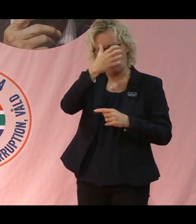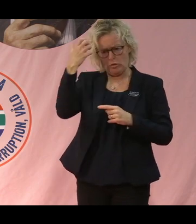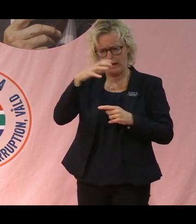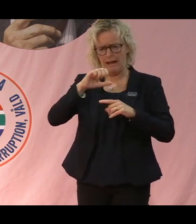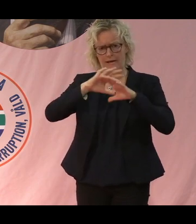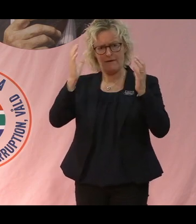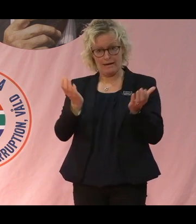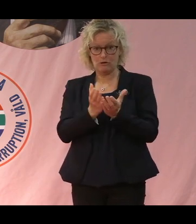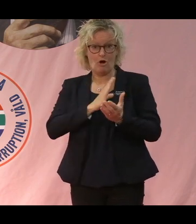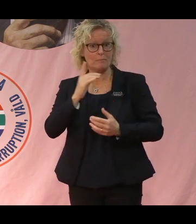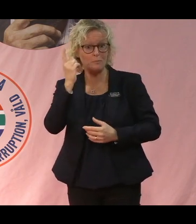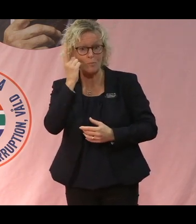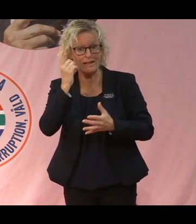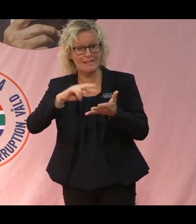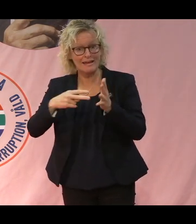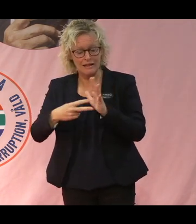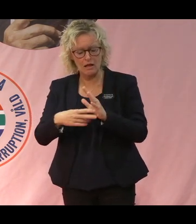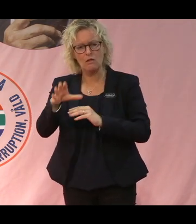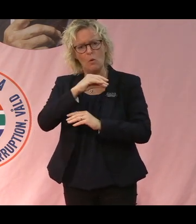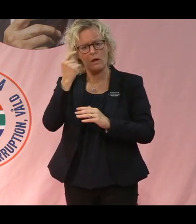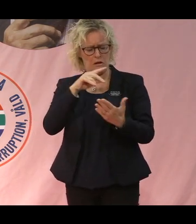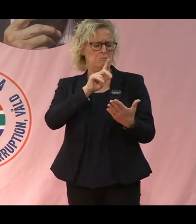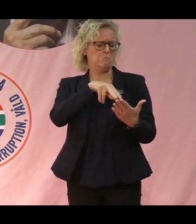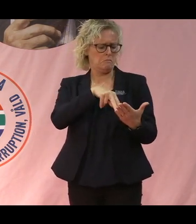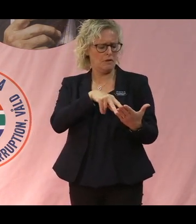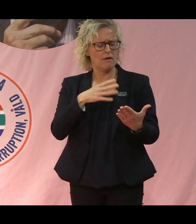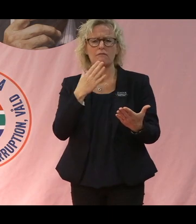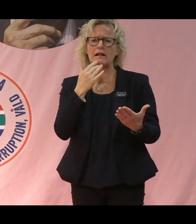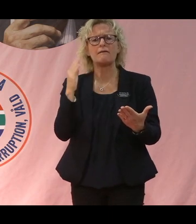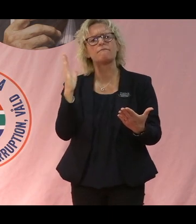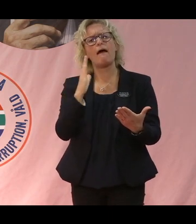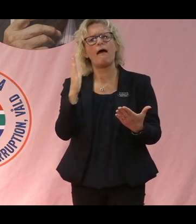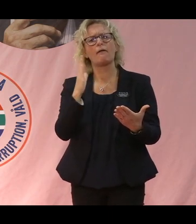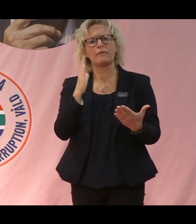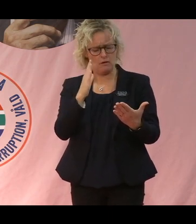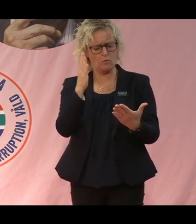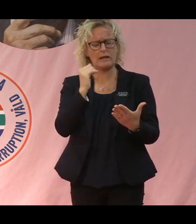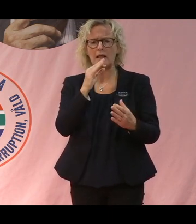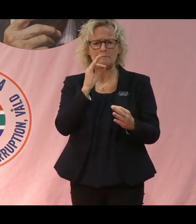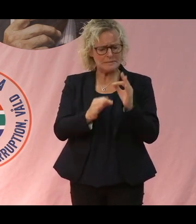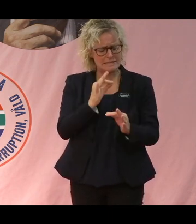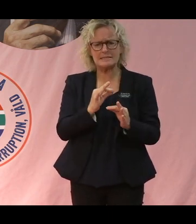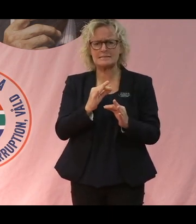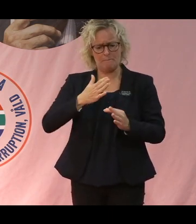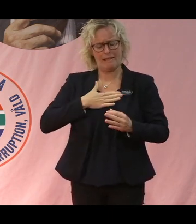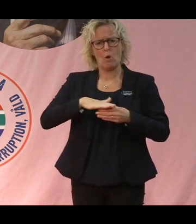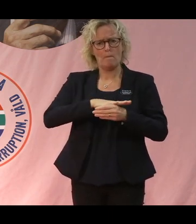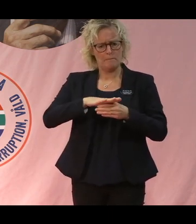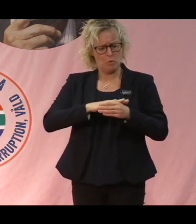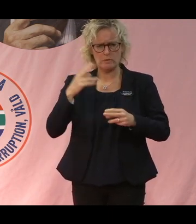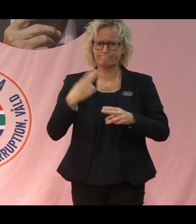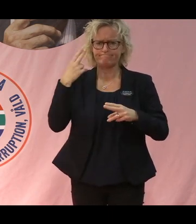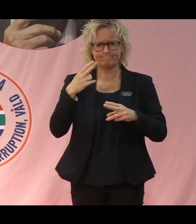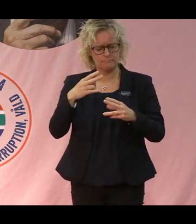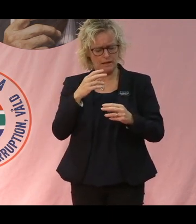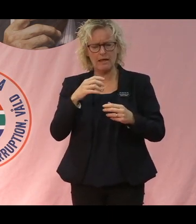har numera, så kan man få en väderprognos som är väldigt specifik för det område där man bor och ger väldigt detaljerad